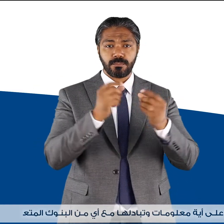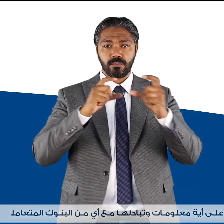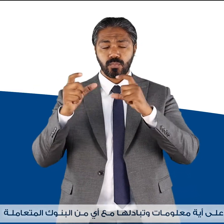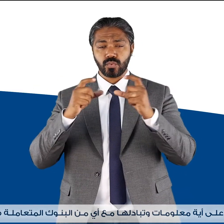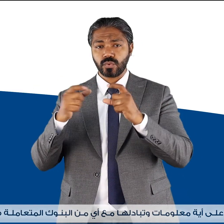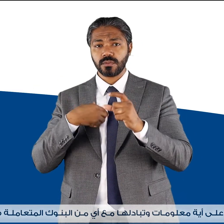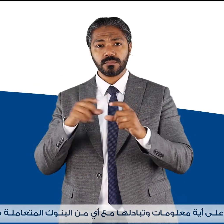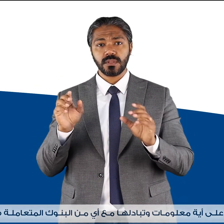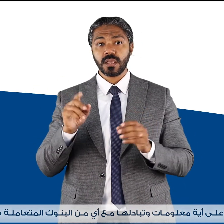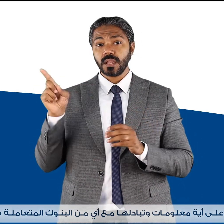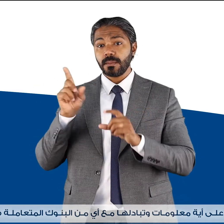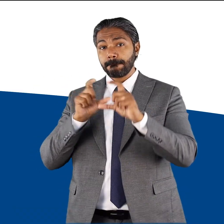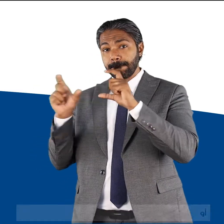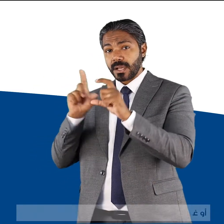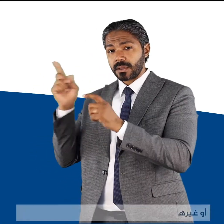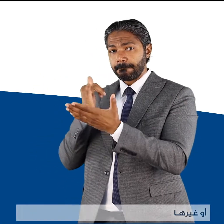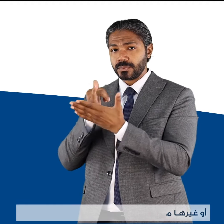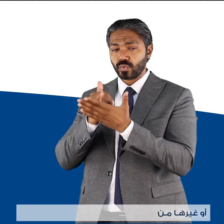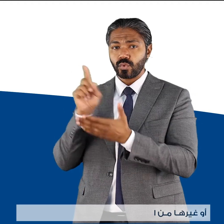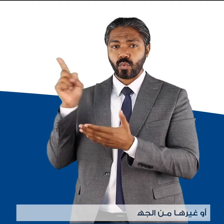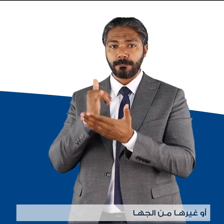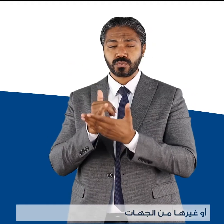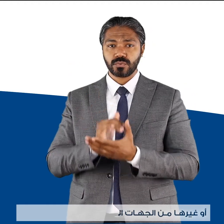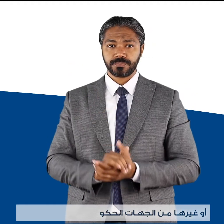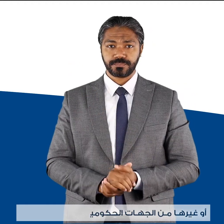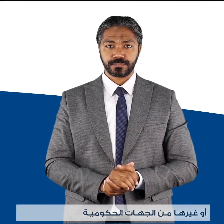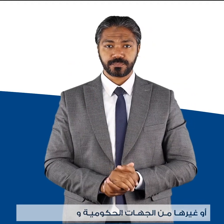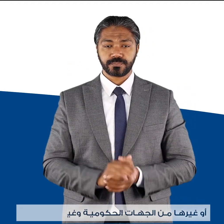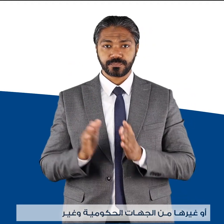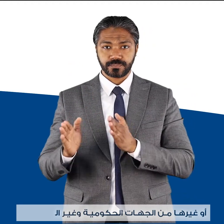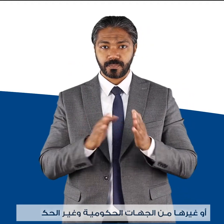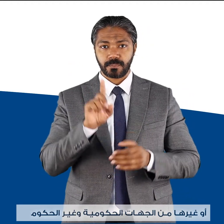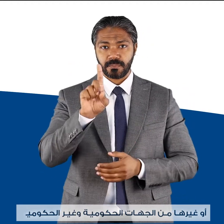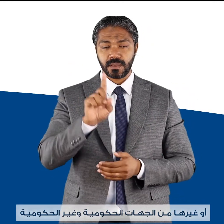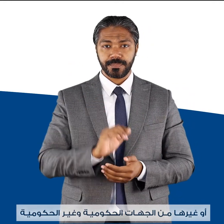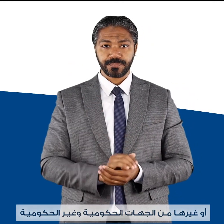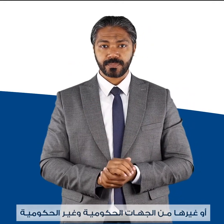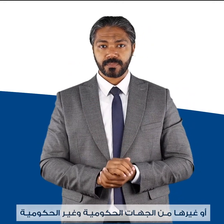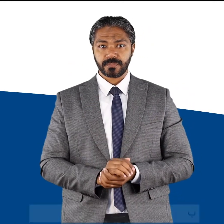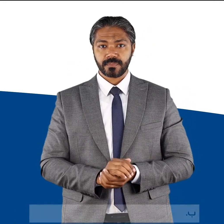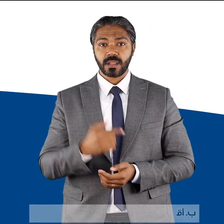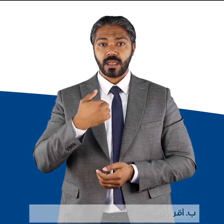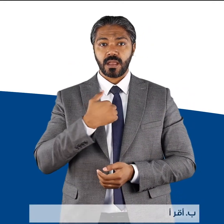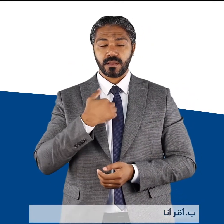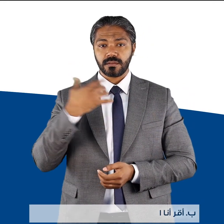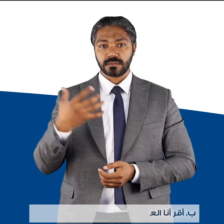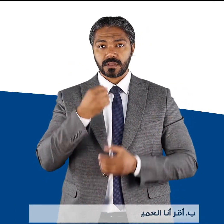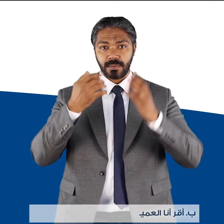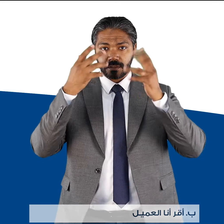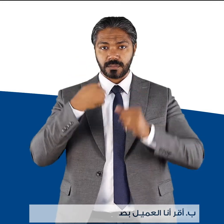المتعاملة في مصر أو غيرها من الجهات الحكومية وغير الحكومية باء أقر